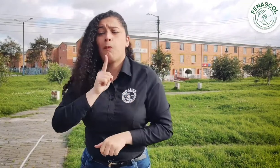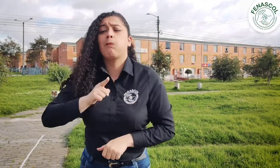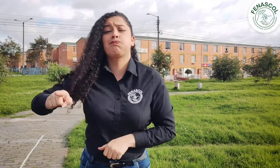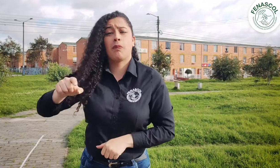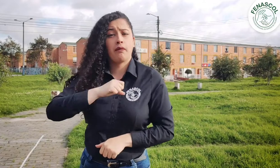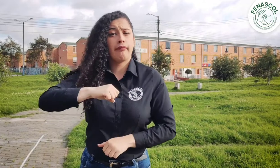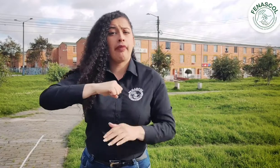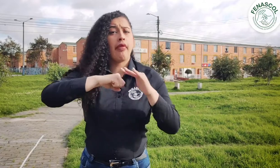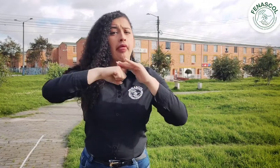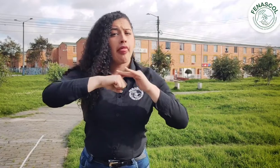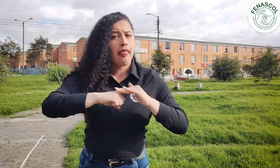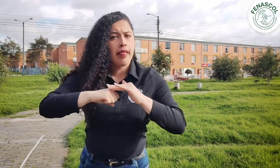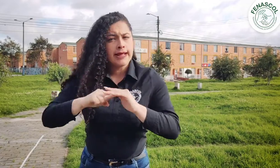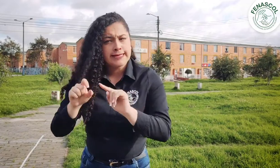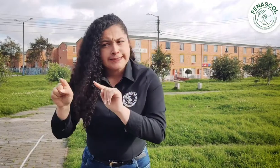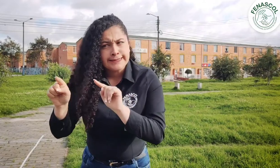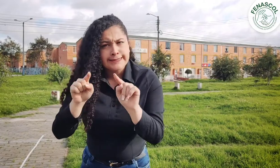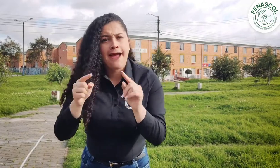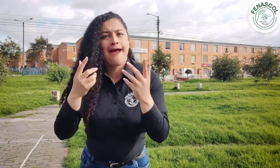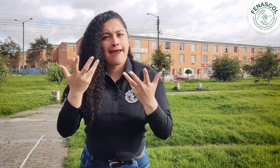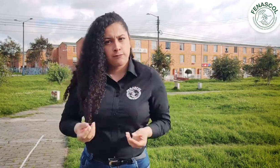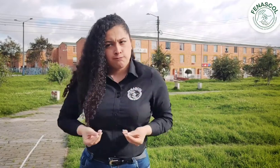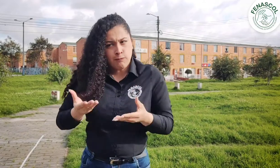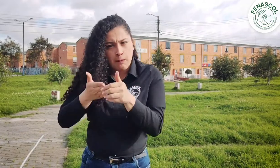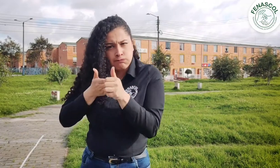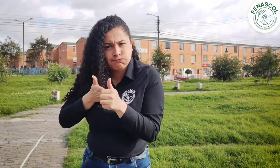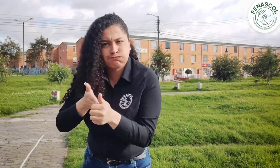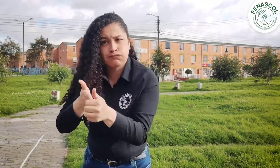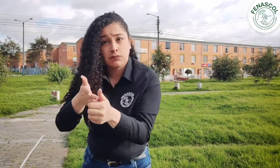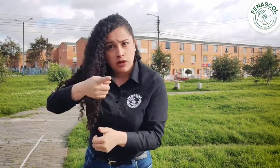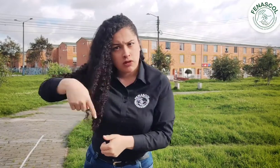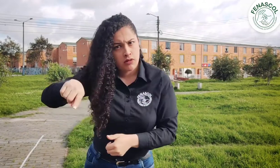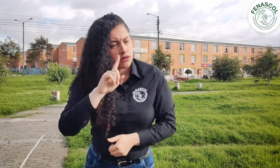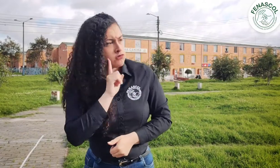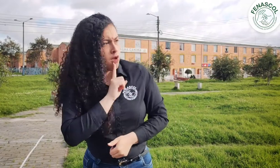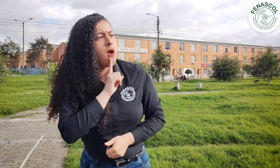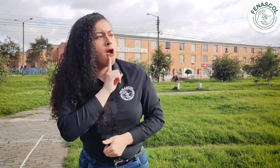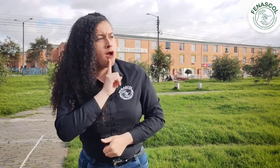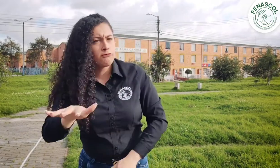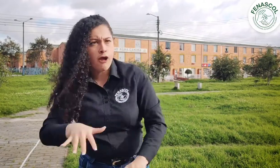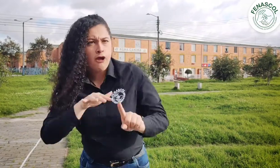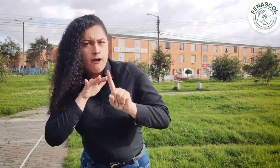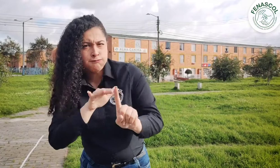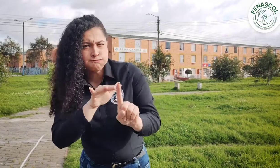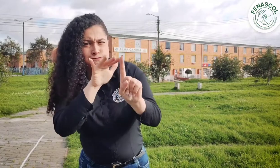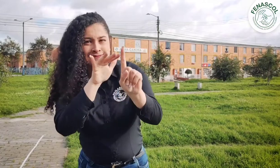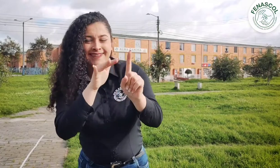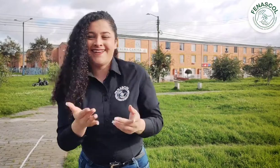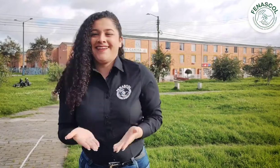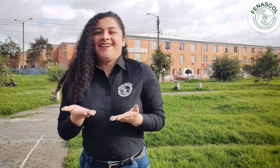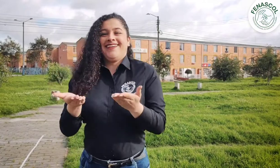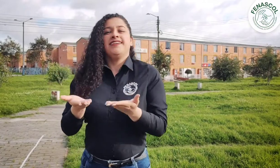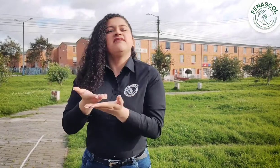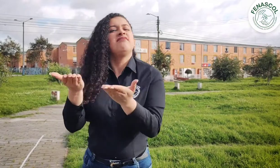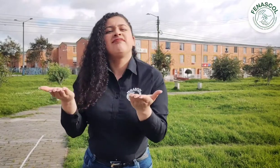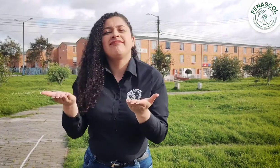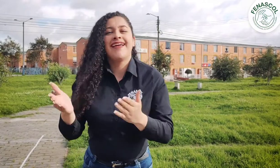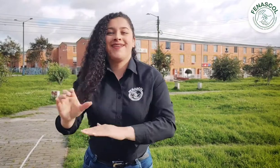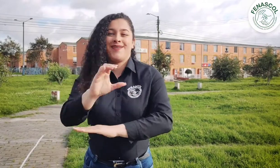contextos en donde se vean comprometidos los derechos de las personas sordas, por lo cual es un material de consulta válido y vigente para